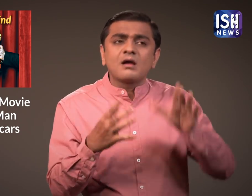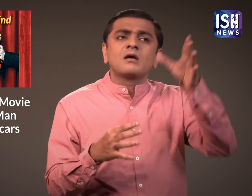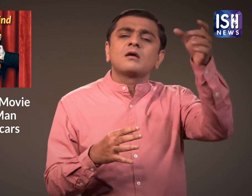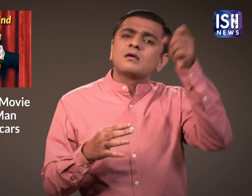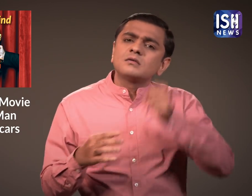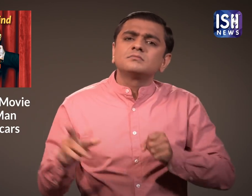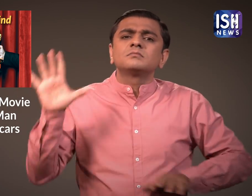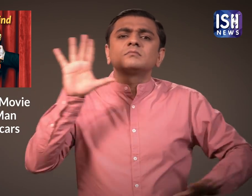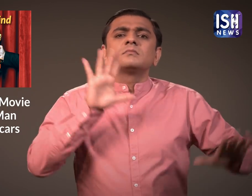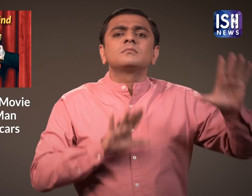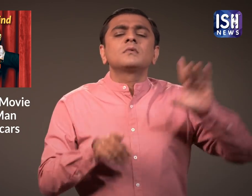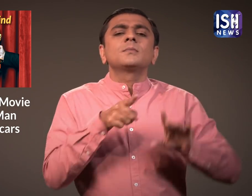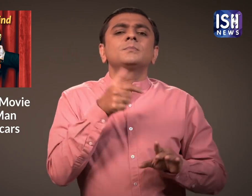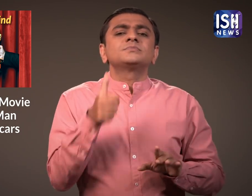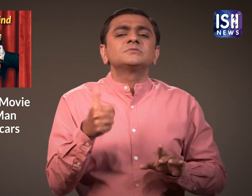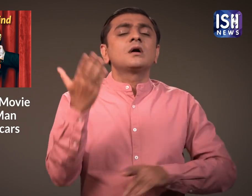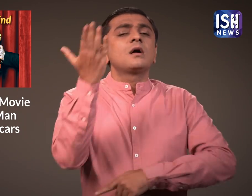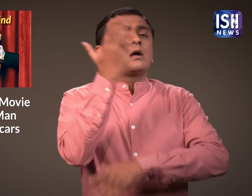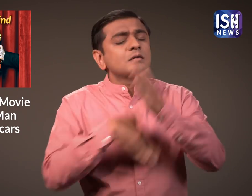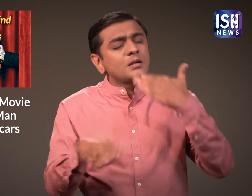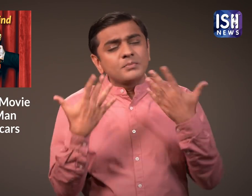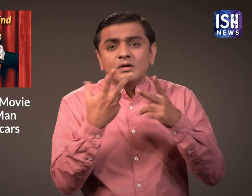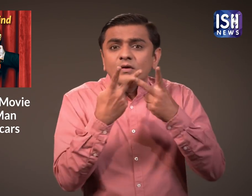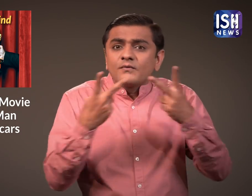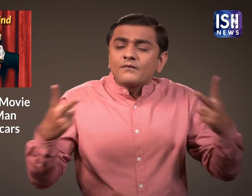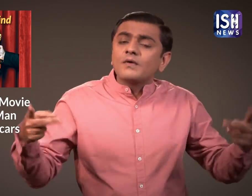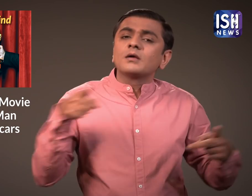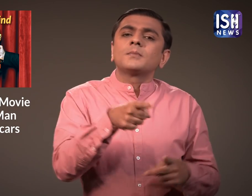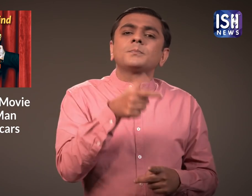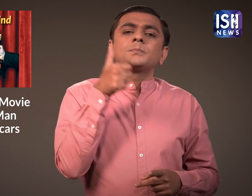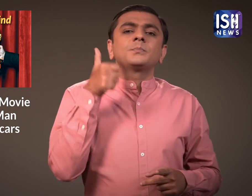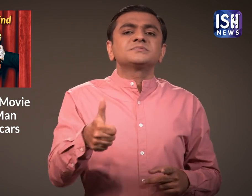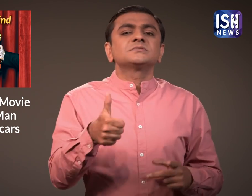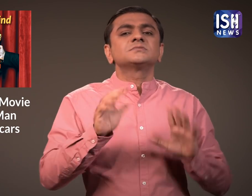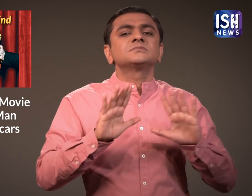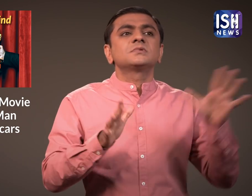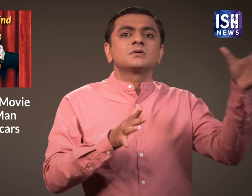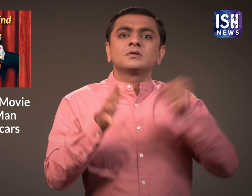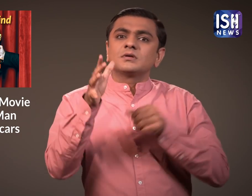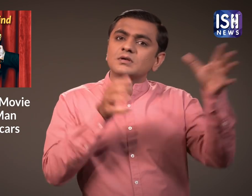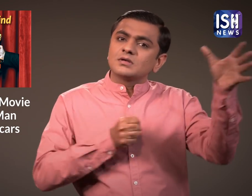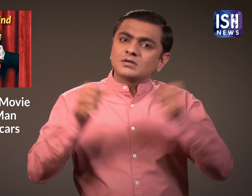चाहिए और यह सबी प्रकार के दिव्यांगों के लिए होना चाहिए।